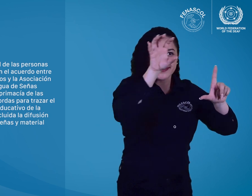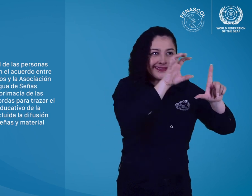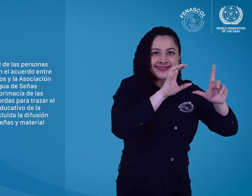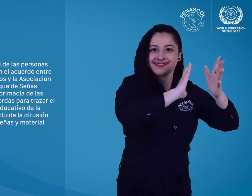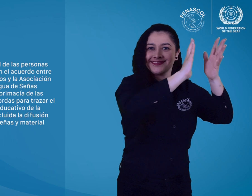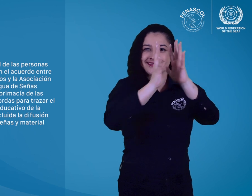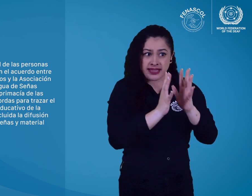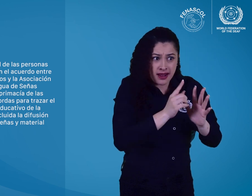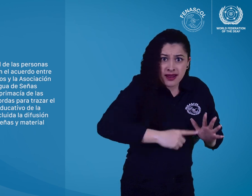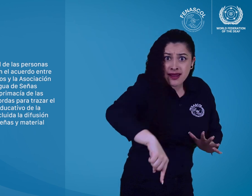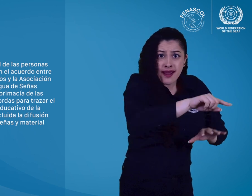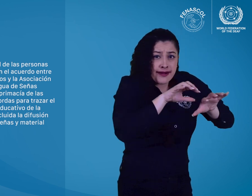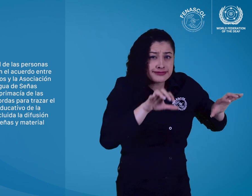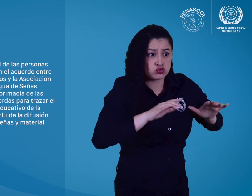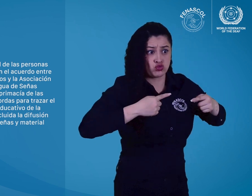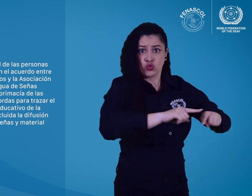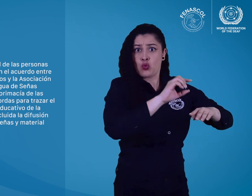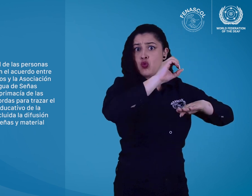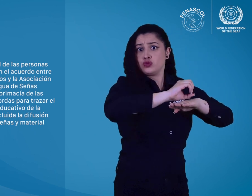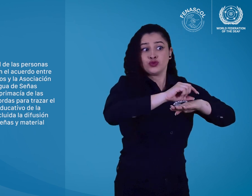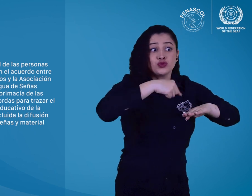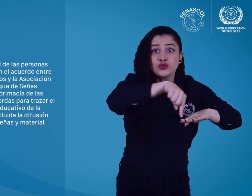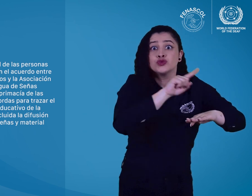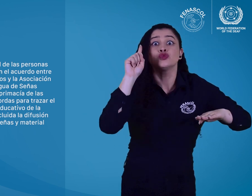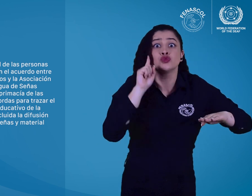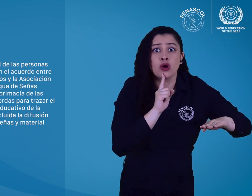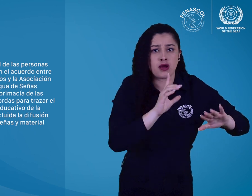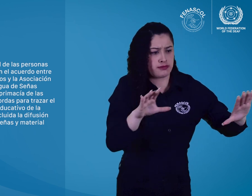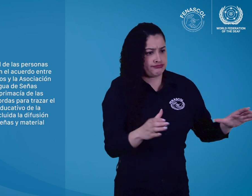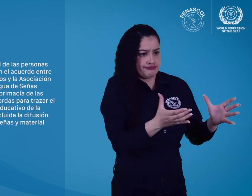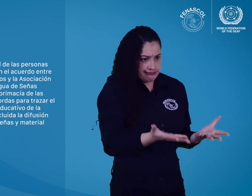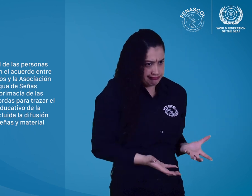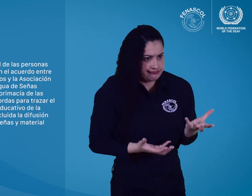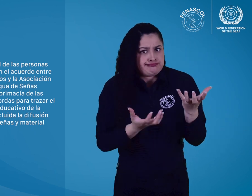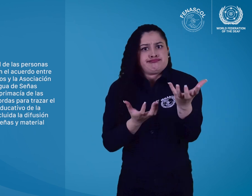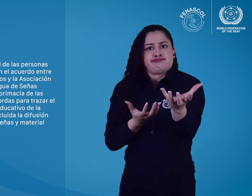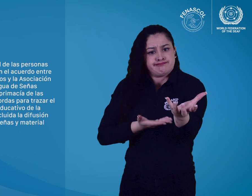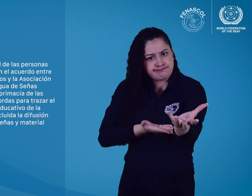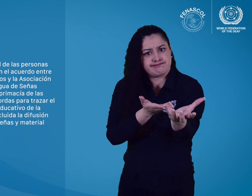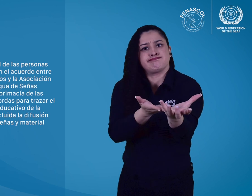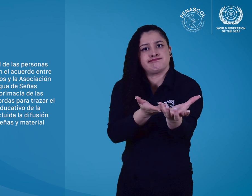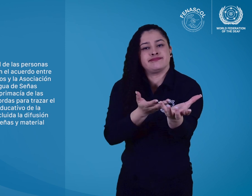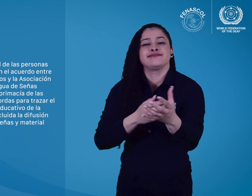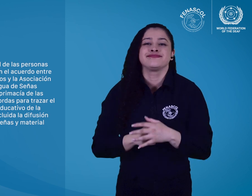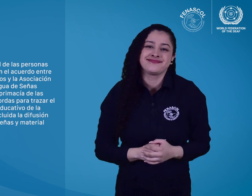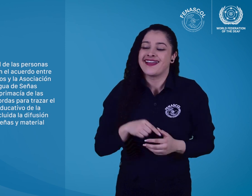incluida la difusión de diccionarios de lengua de señas y material didáctico.